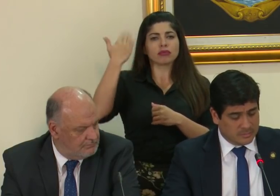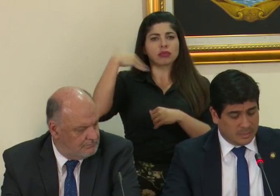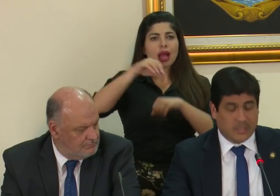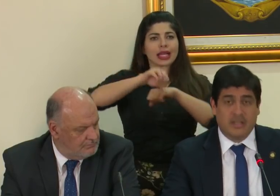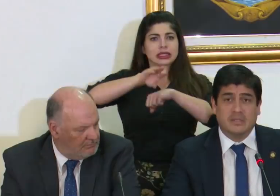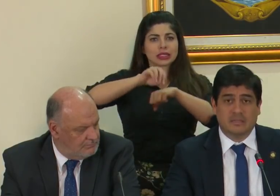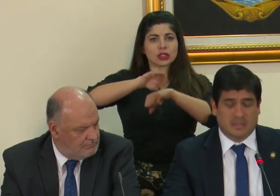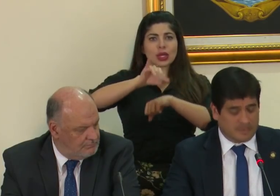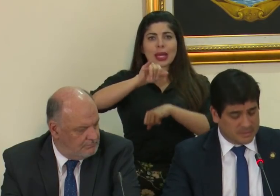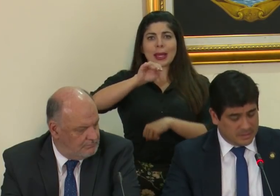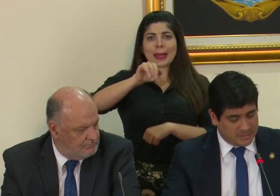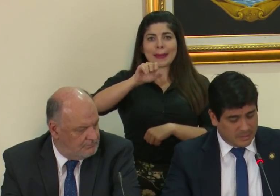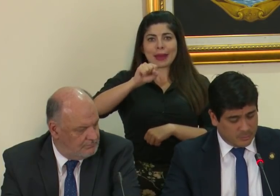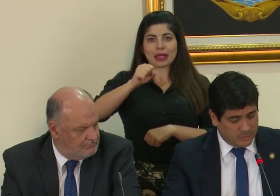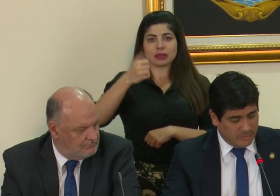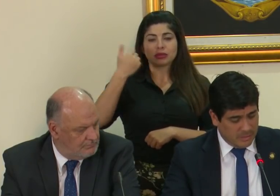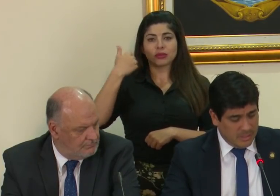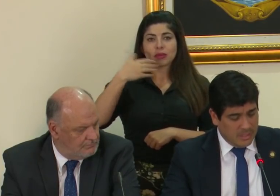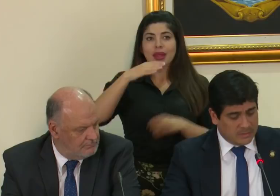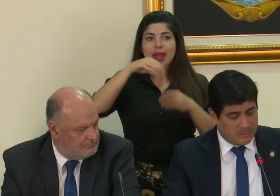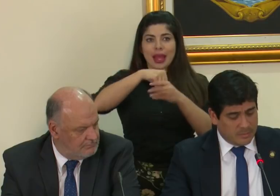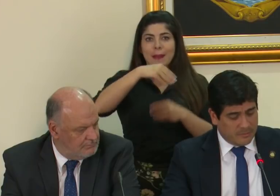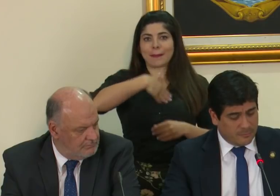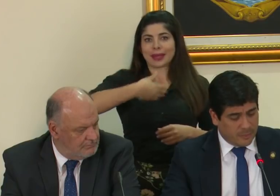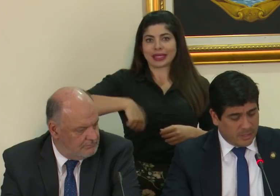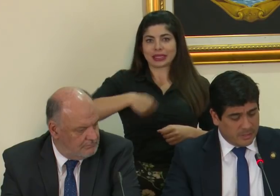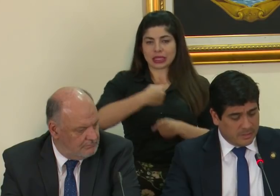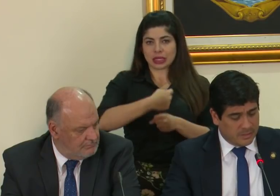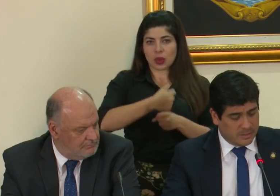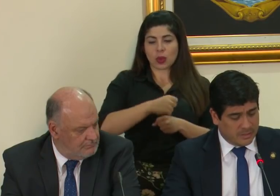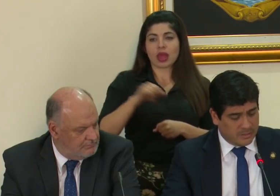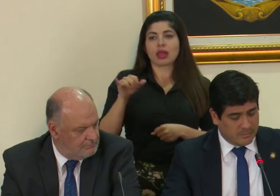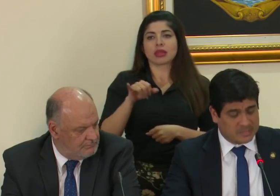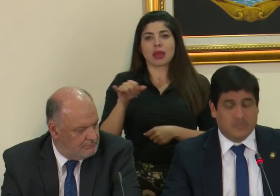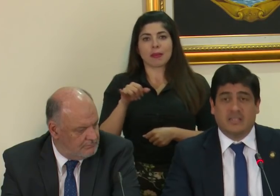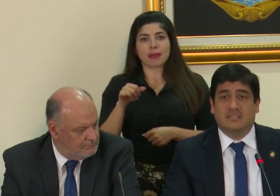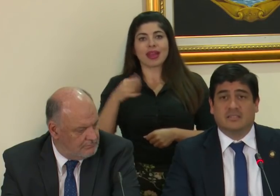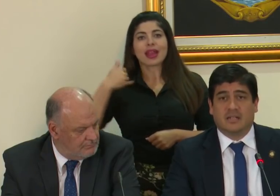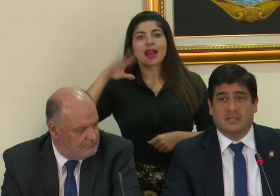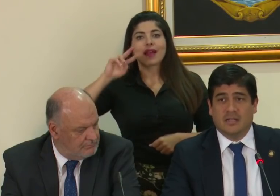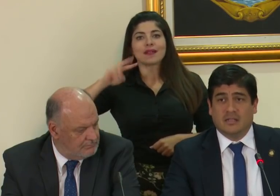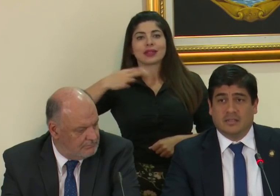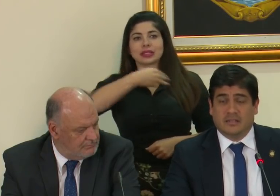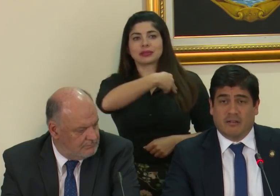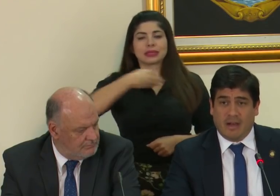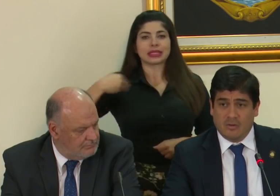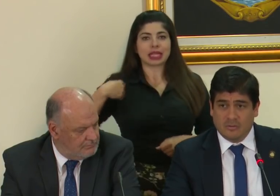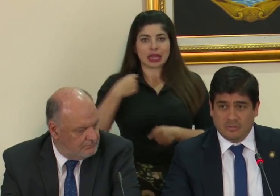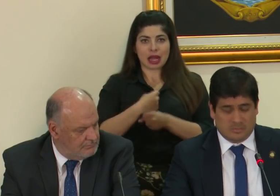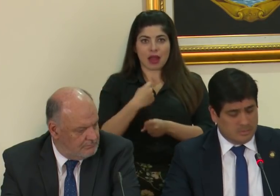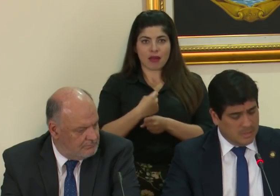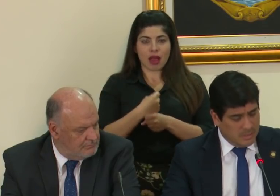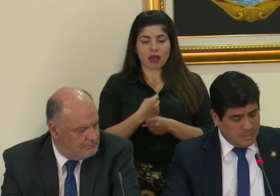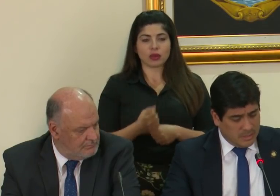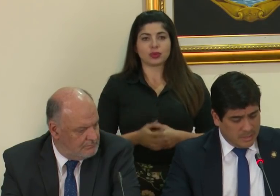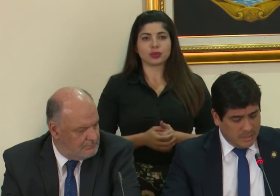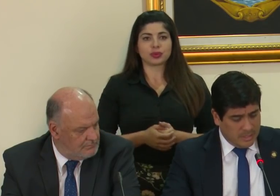en el IMAS de la Presidencia Ejecutiva. También fue Viceministra de Trabajo